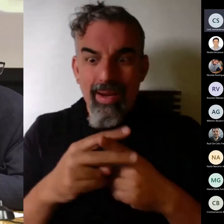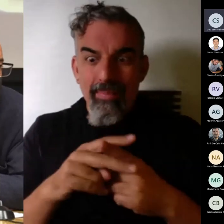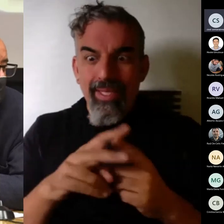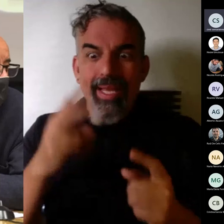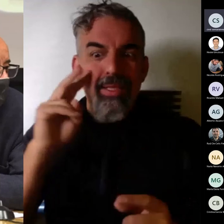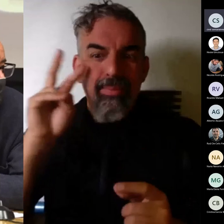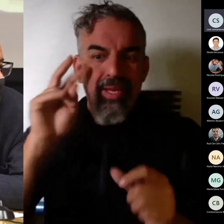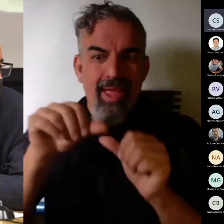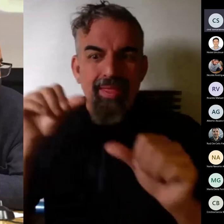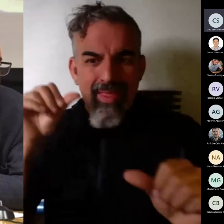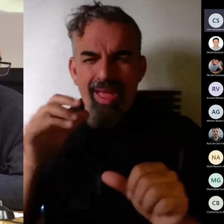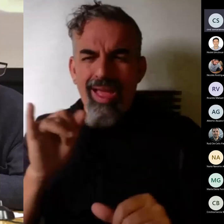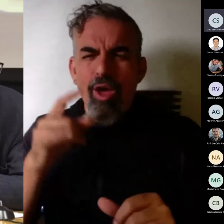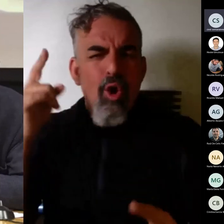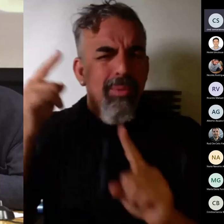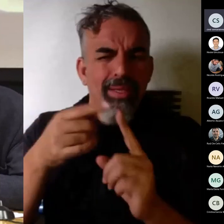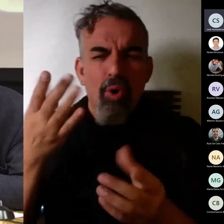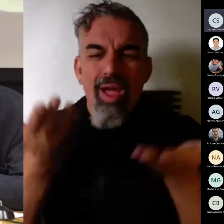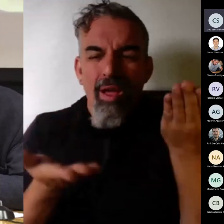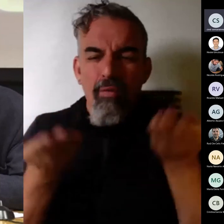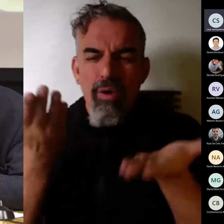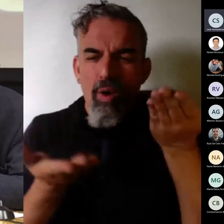para tener evaluaciones